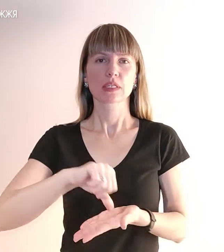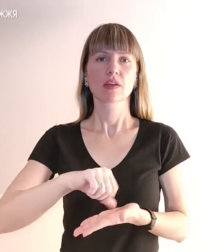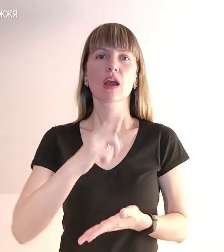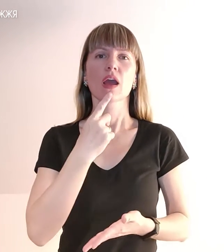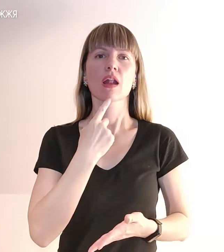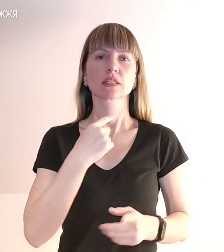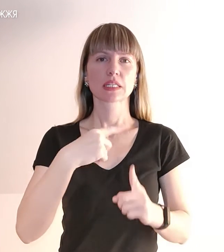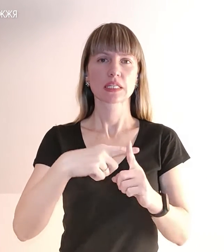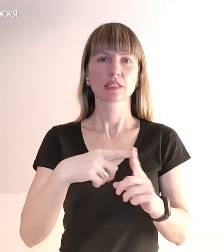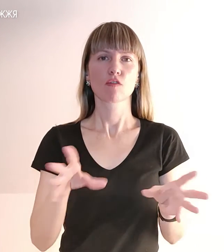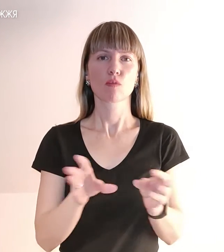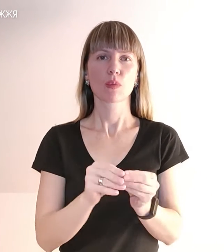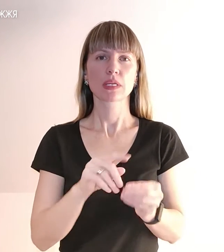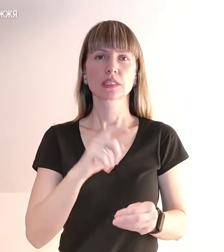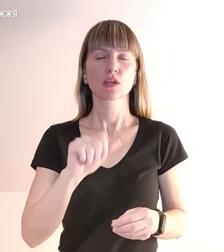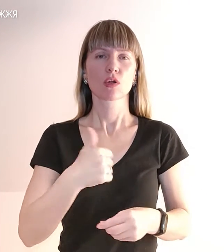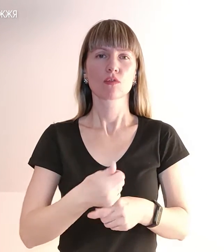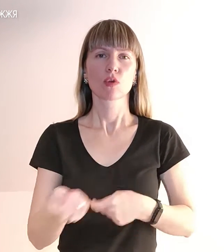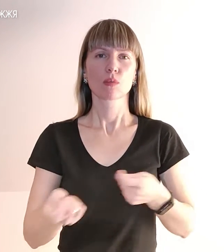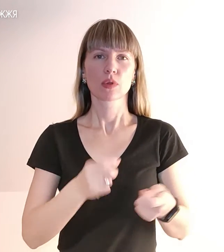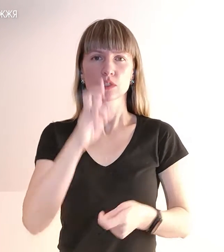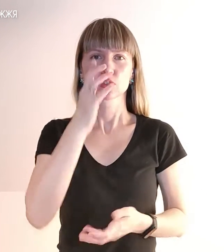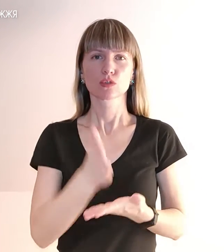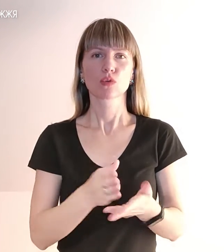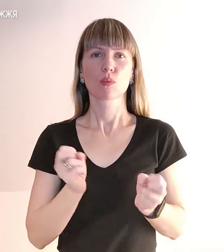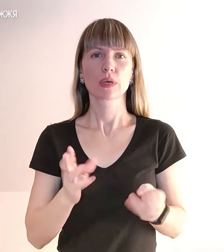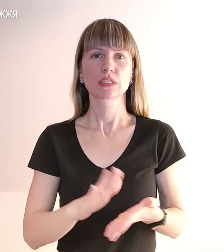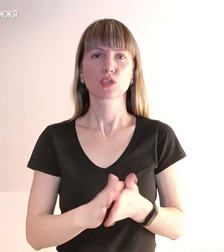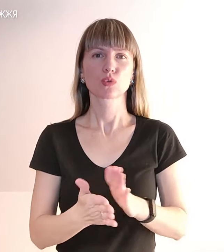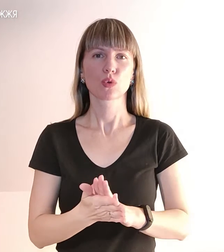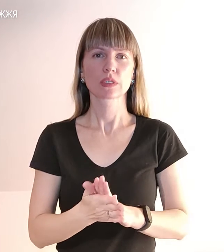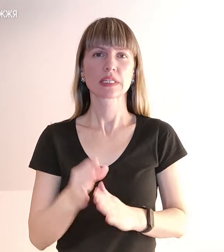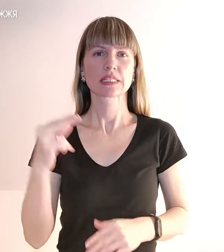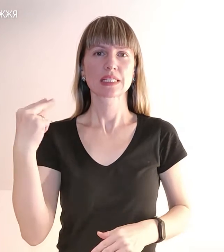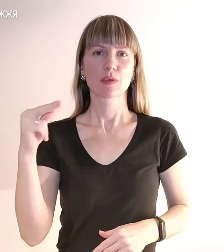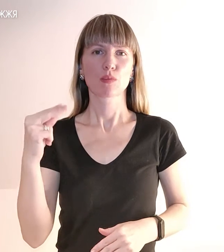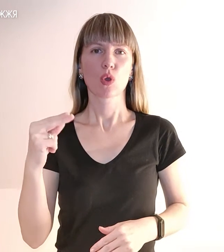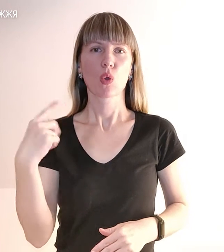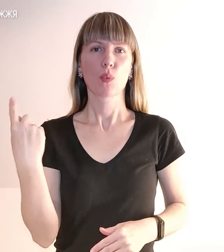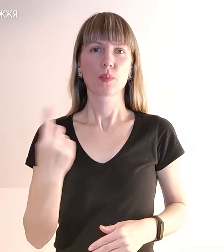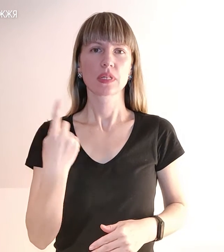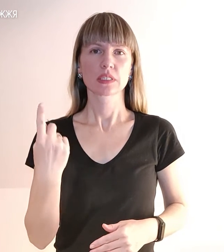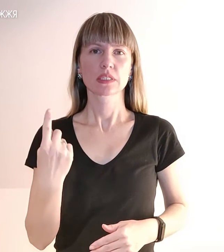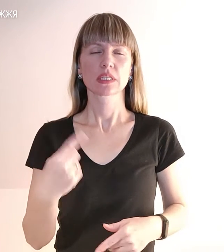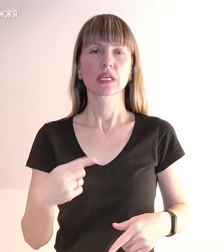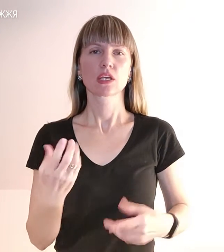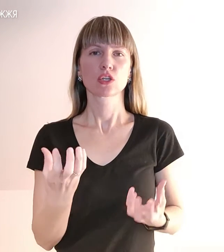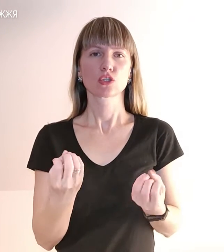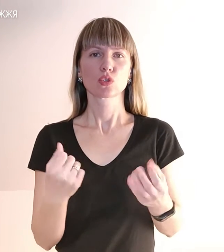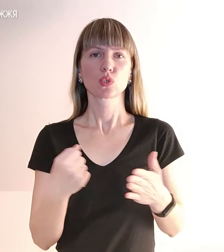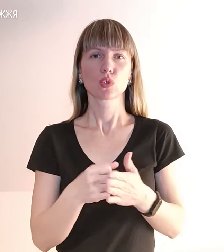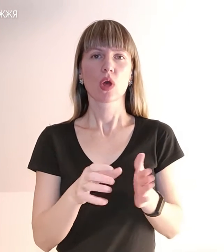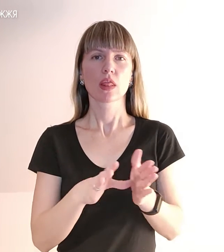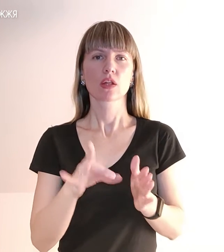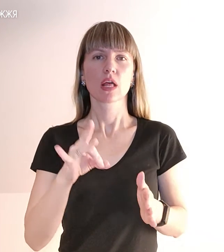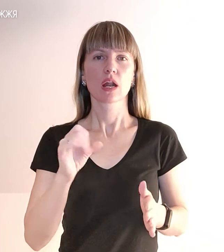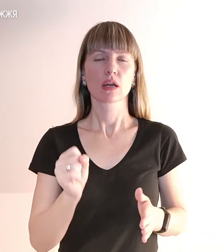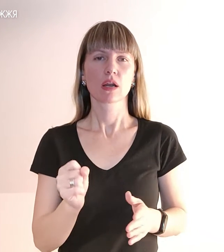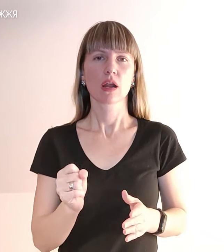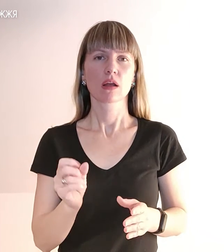разом із Головним управлінням Державної служби з надзвичайних ситуацій в Запоріжській області. Також до Енергодара вирішили 5 вантажівок з